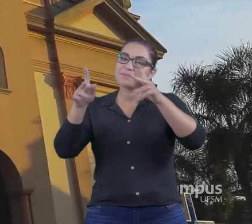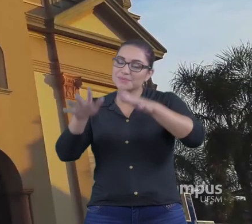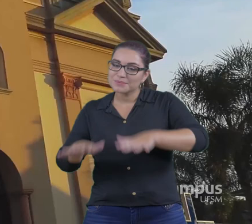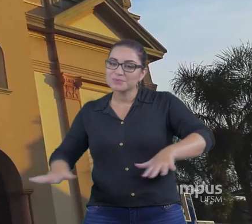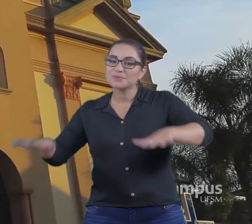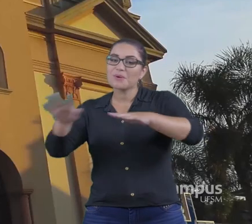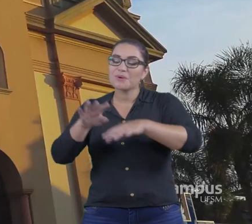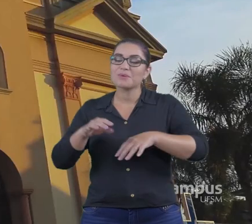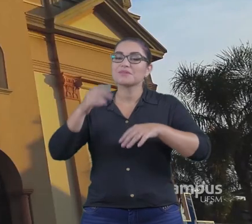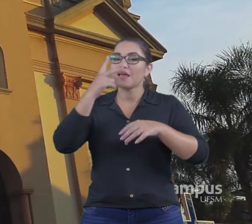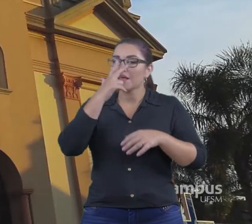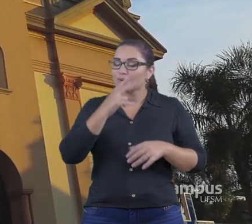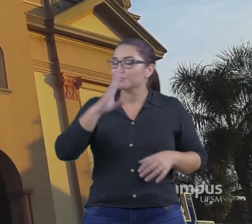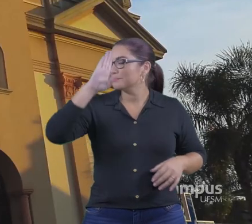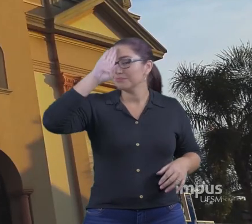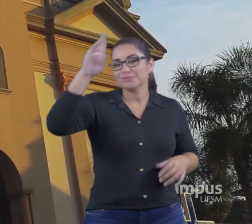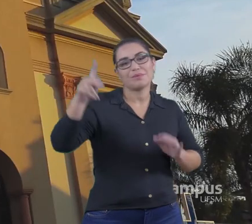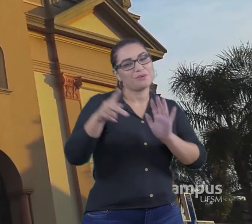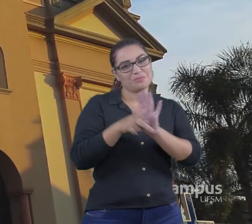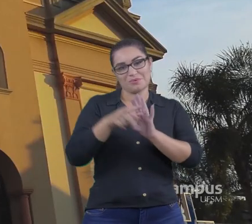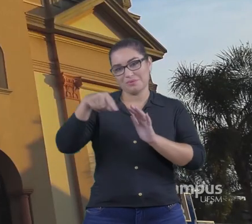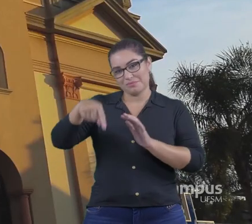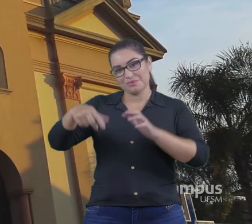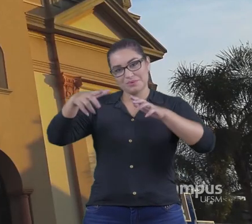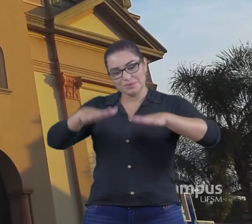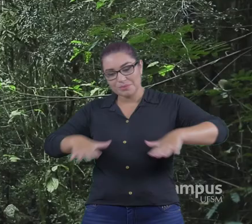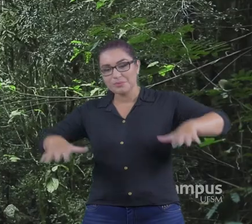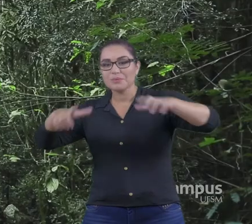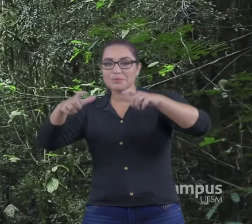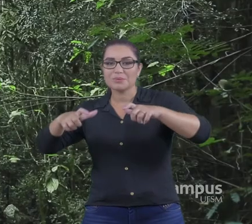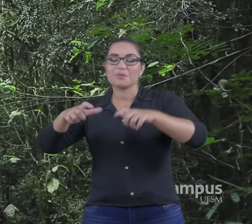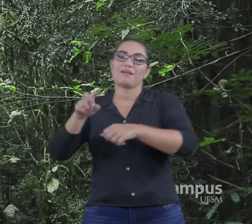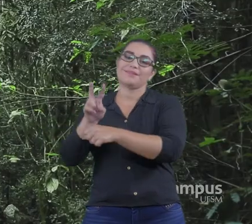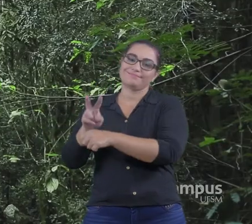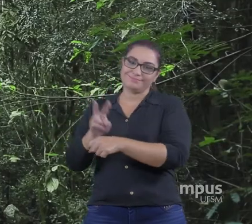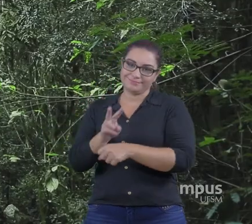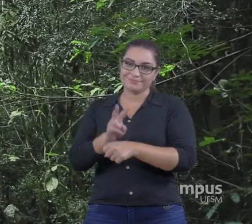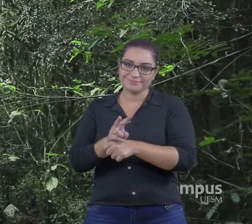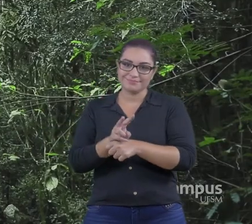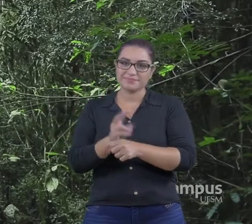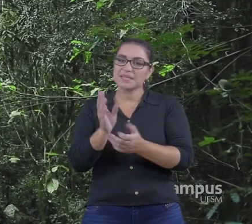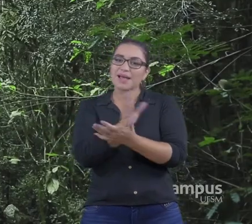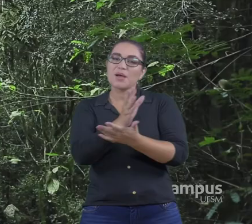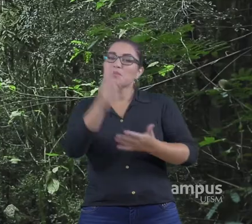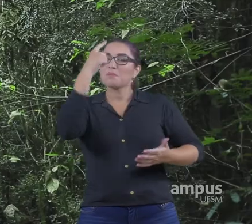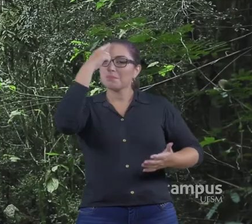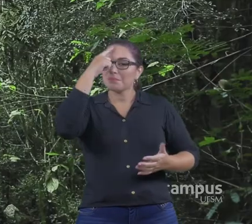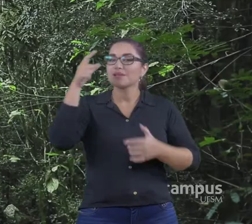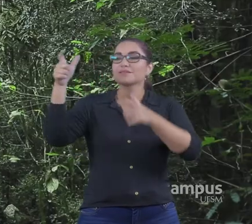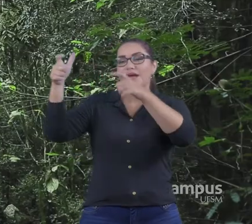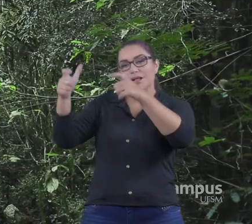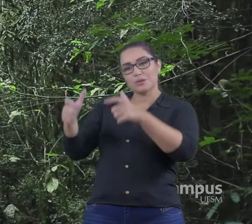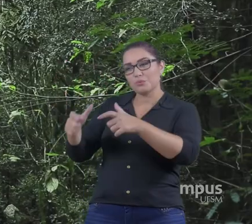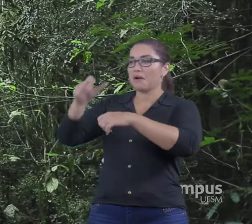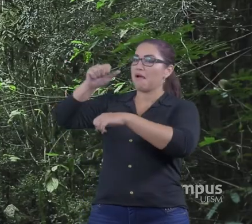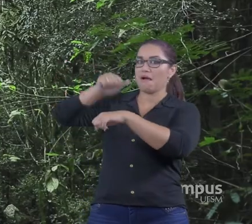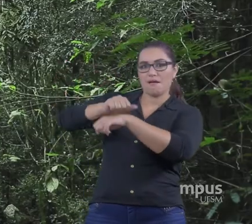acredita Que basta Que um território Tenha um patrimônio Importante E ele por si só Se transforma Num